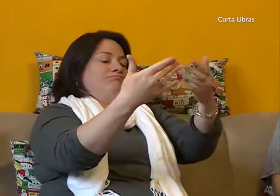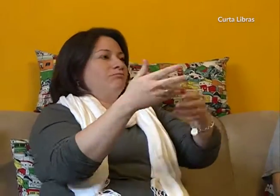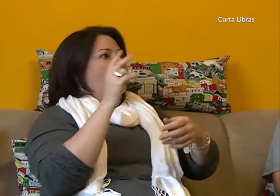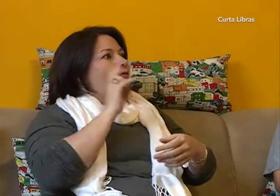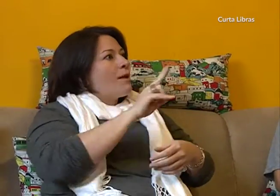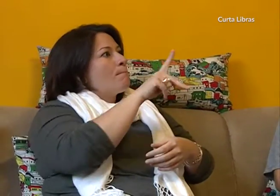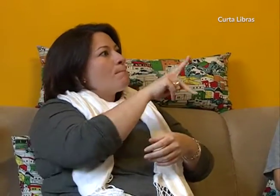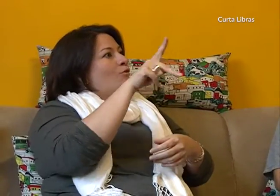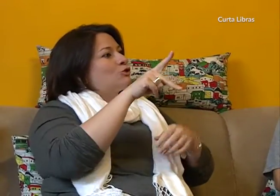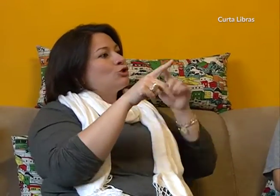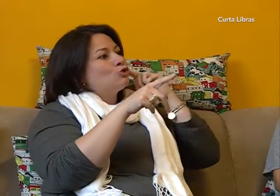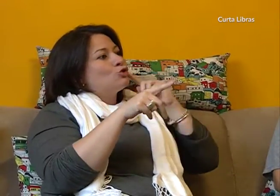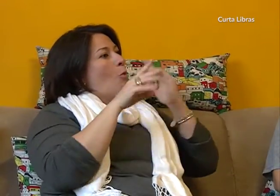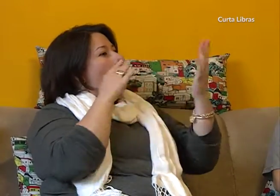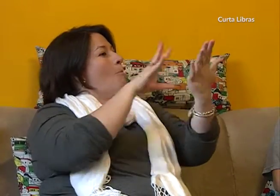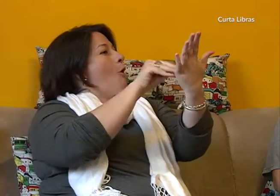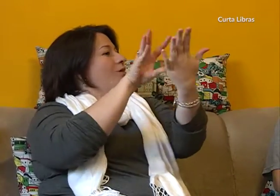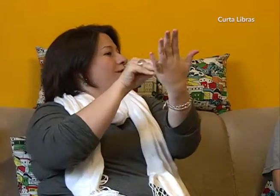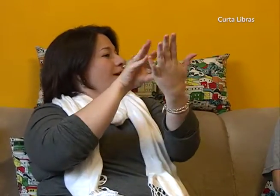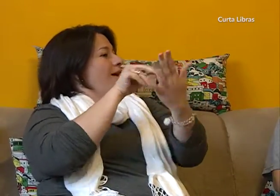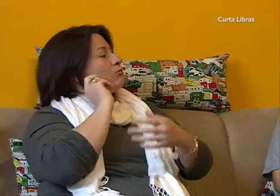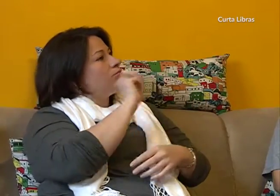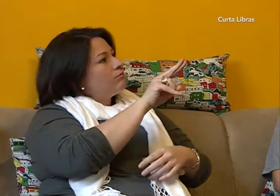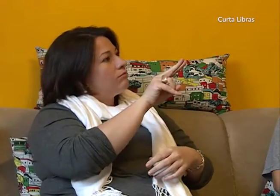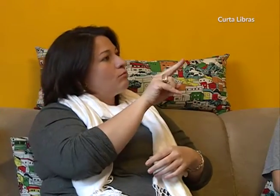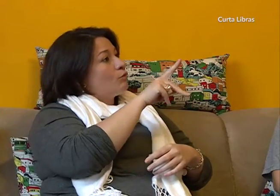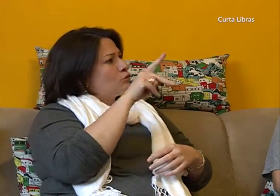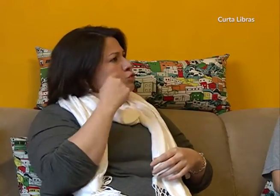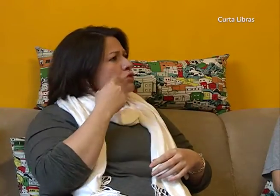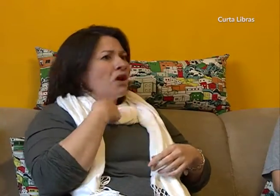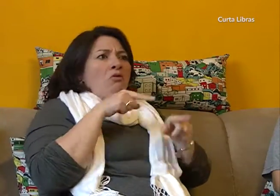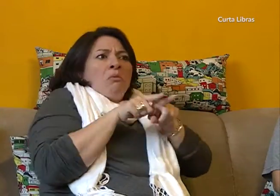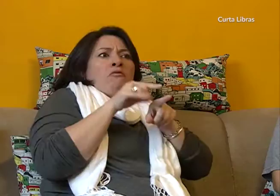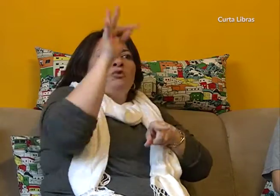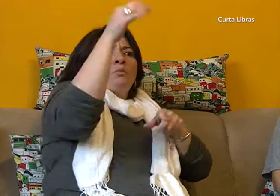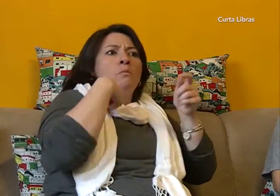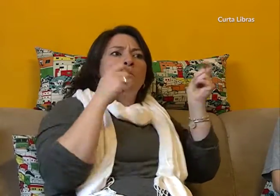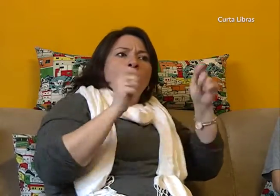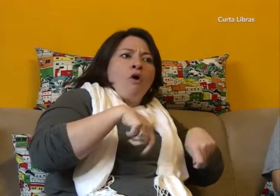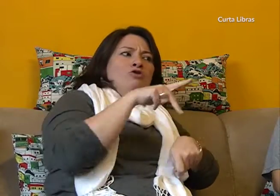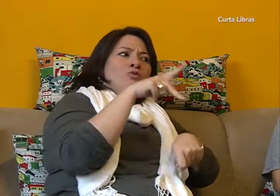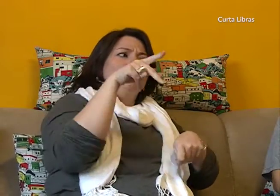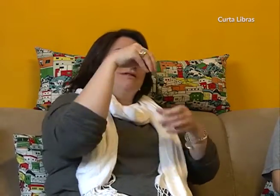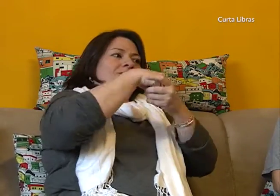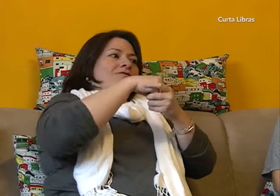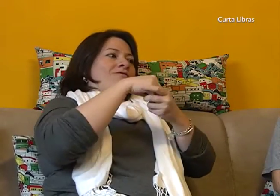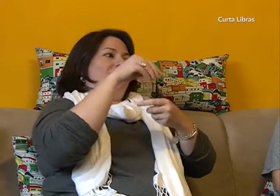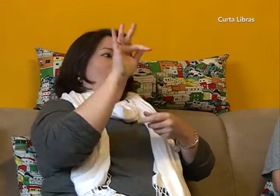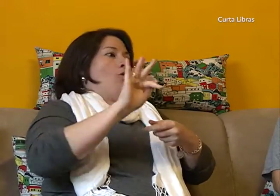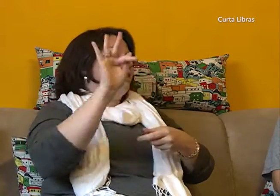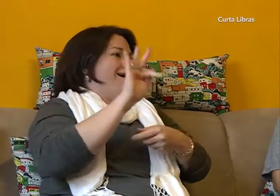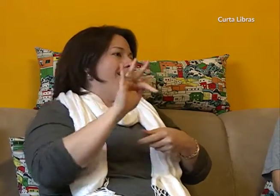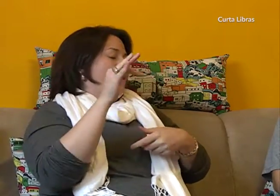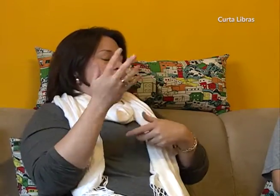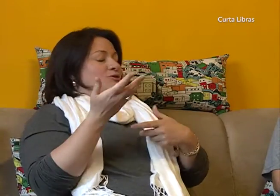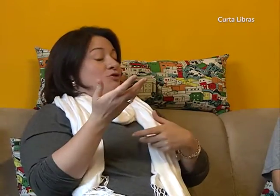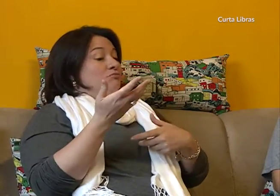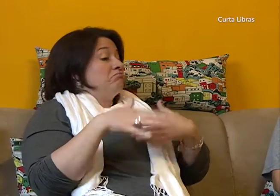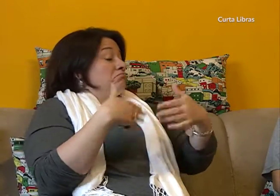aí fui indo até que eu me formei como professora. Eu via muitos professores surdos e tinha eles como modelos. Eu percebi que